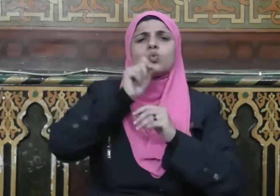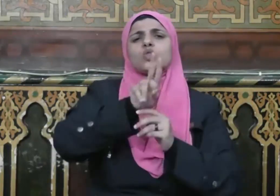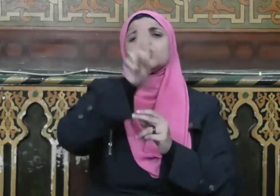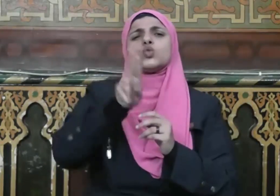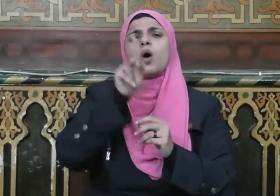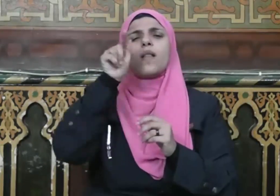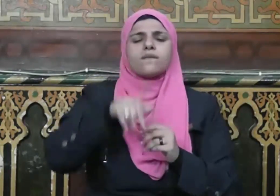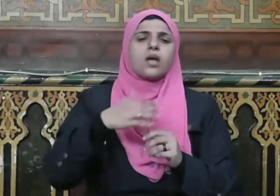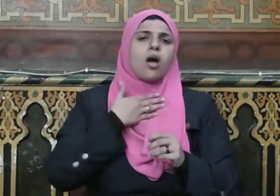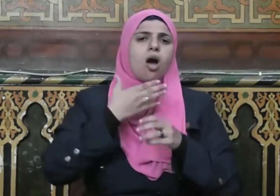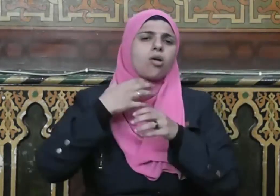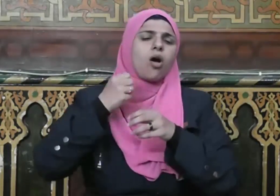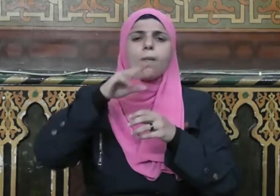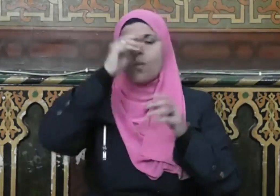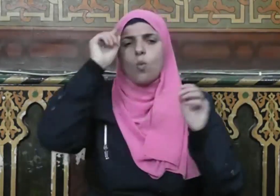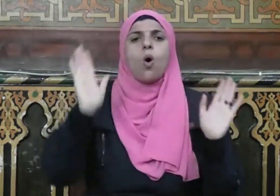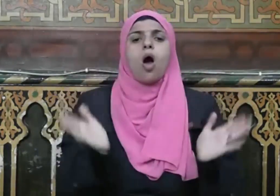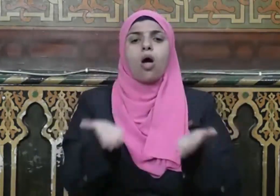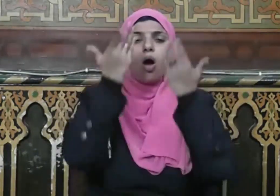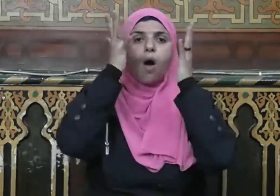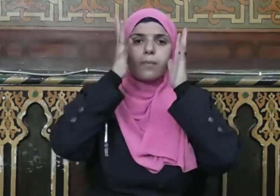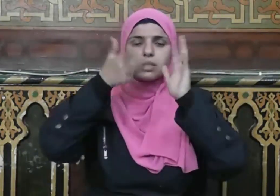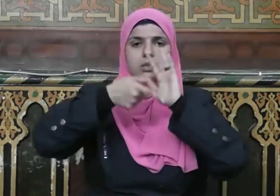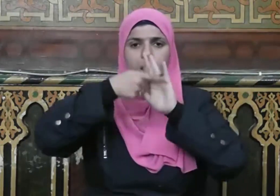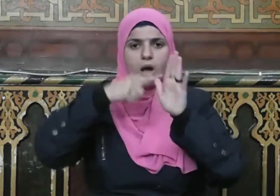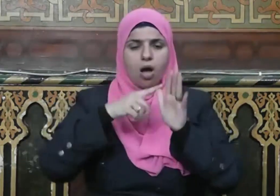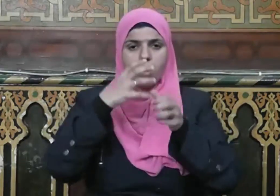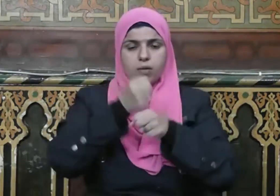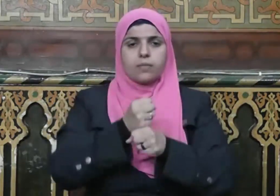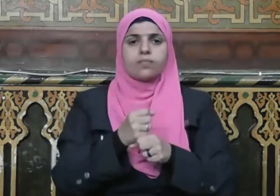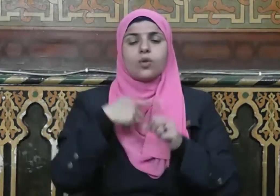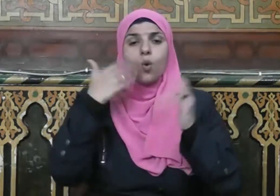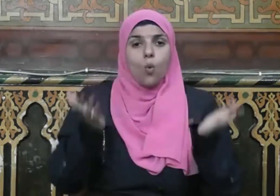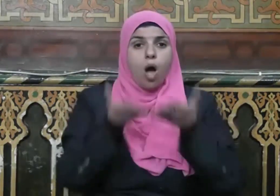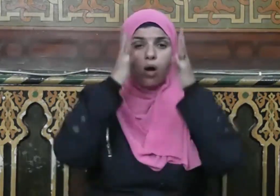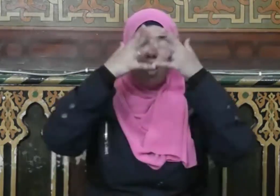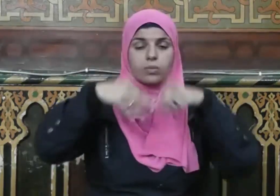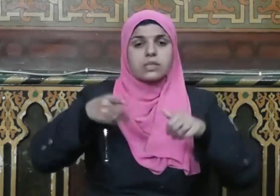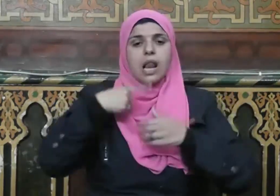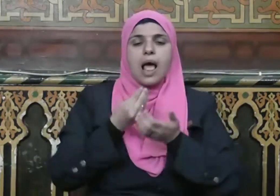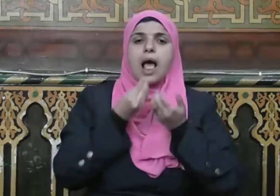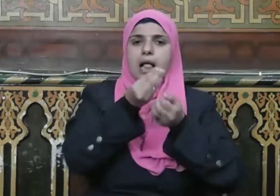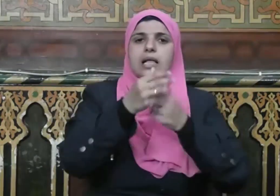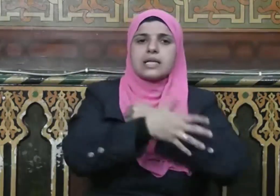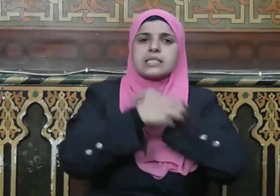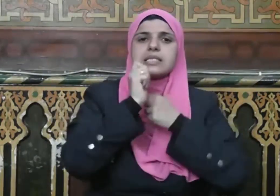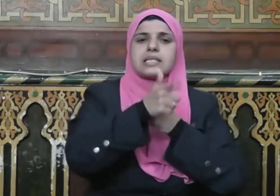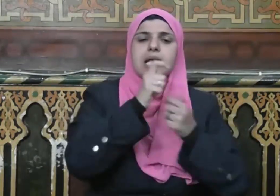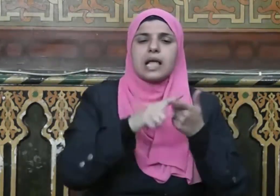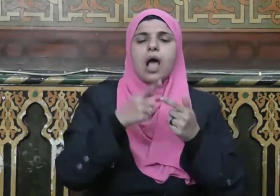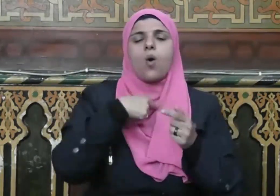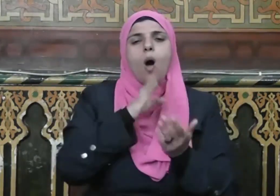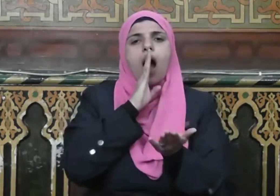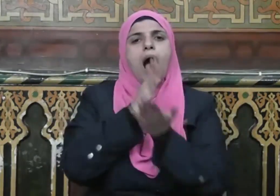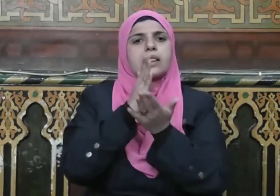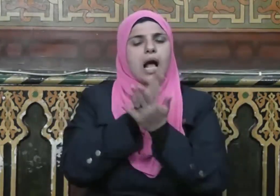الرقاب وأقام الصلاة وأقام الصلاة وأت الزكاة والموفون بعهدهم إذا